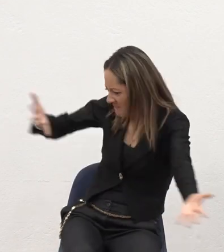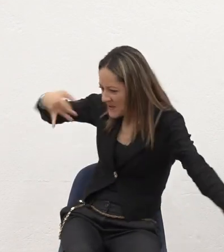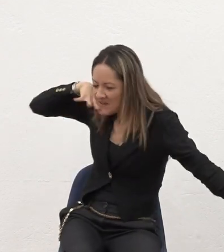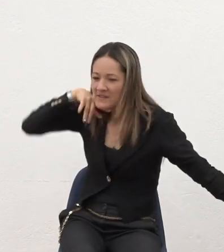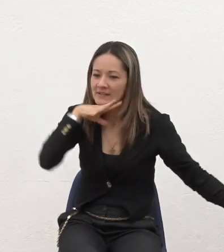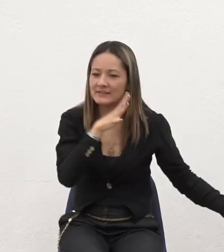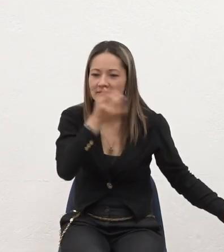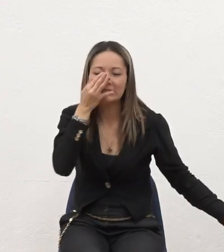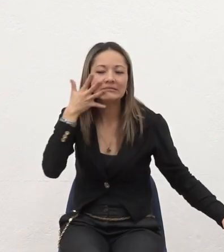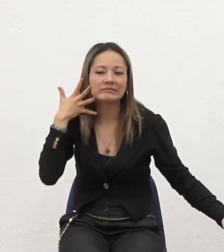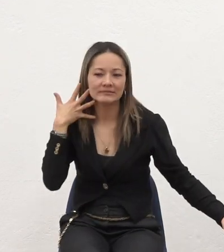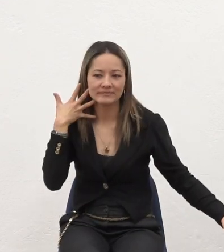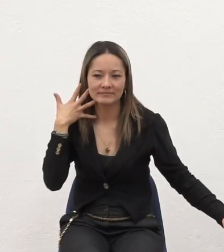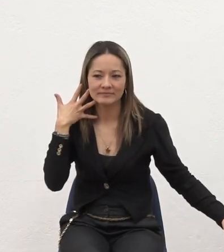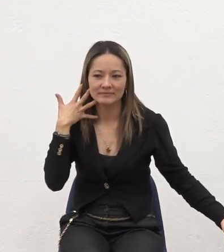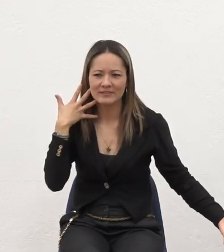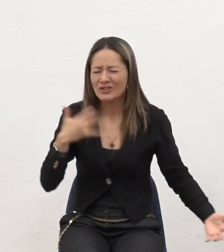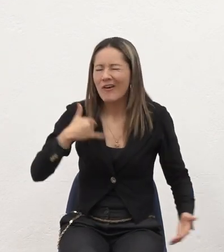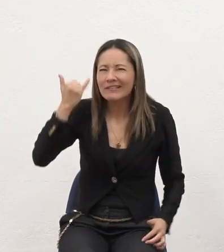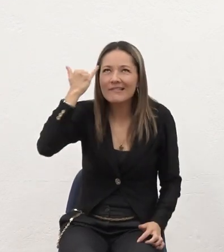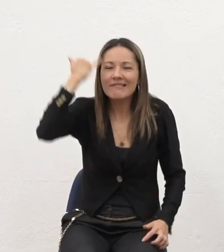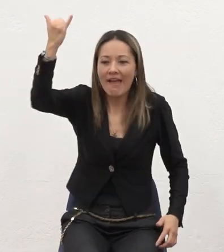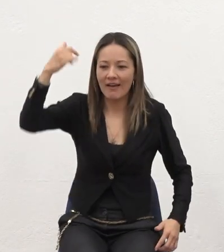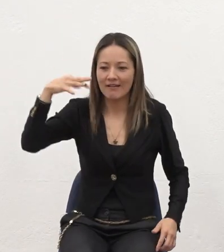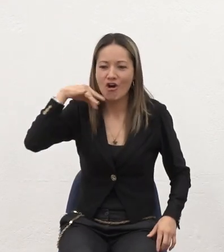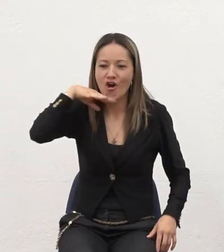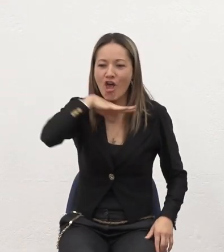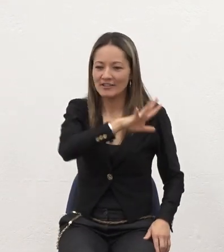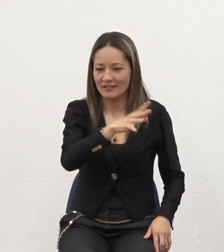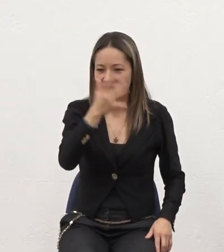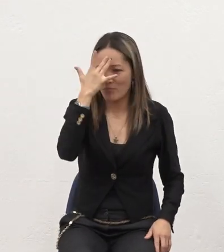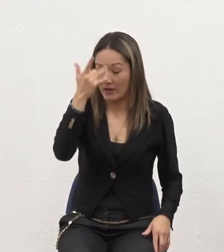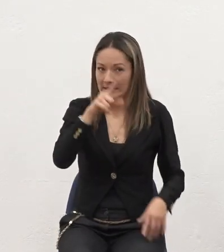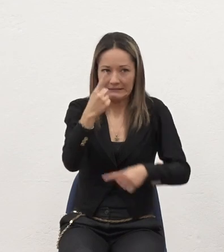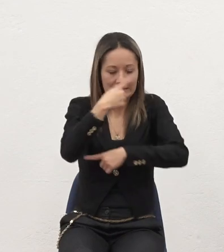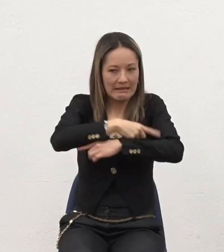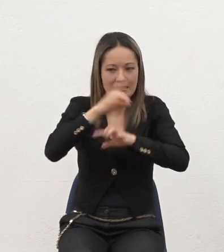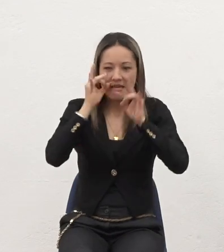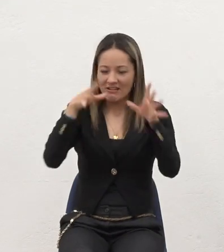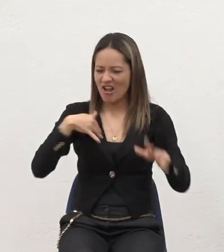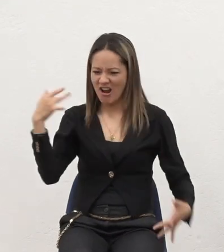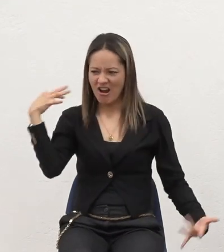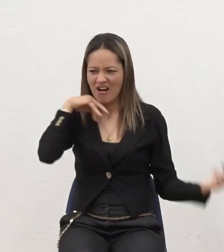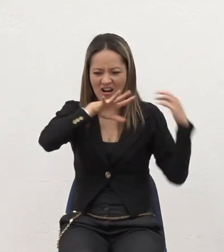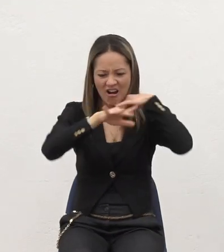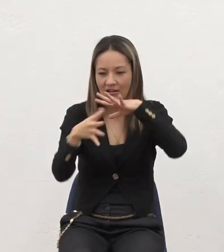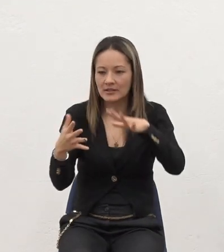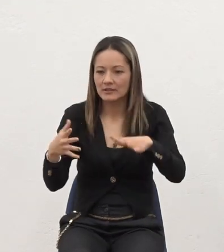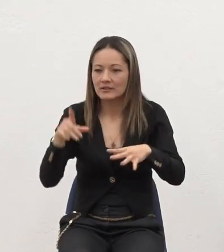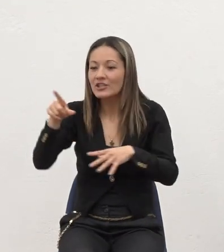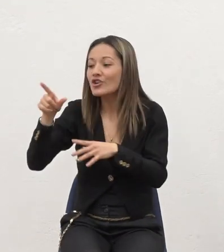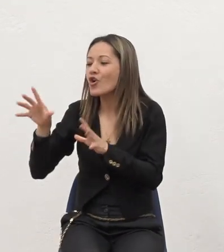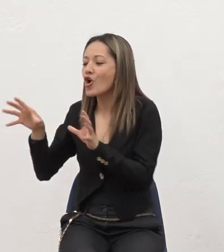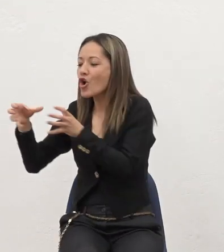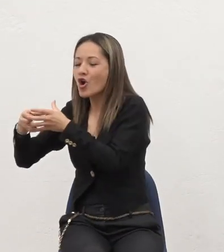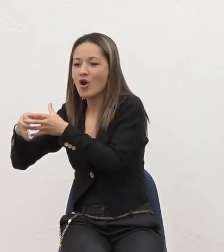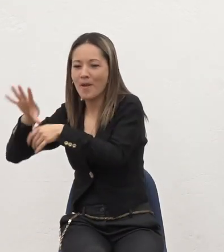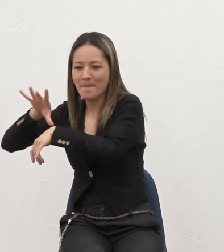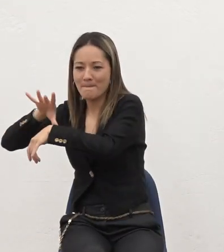Es más Yo creo que hasta Inventé groserías Ese día Porque Uff Y era un evento De médicos Entonces me dijeron No pues Pases para el hospital